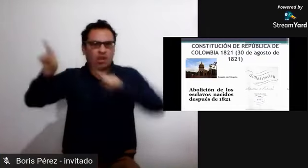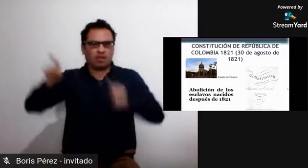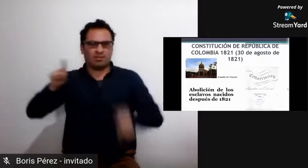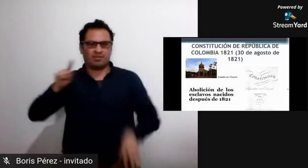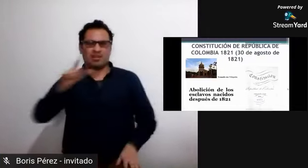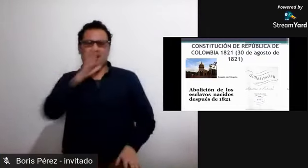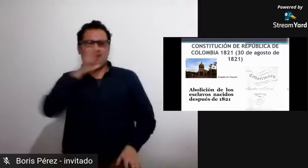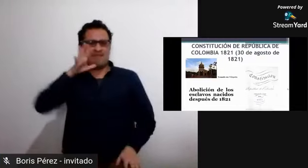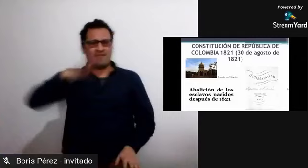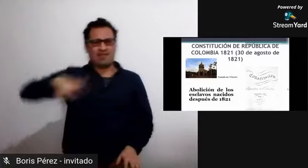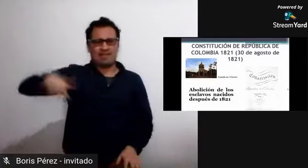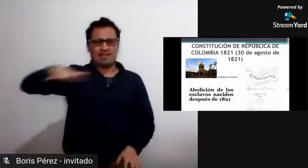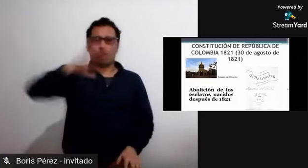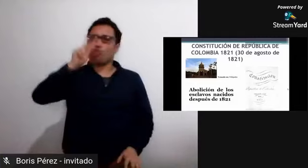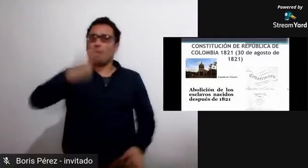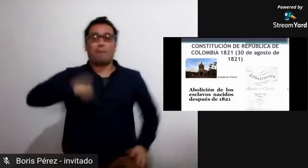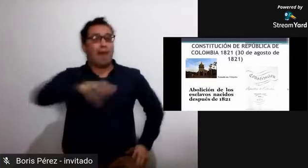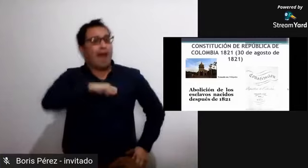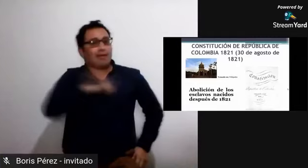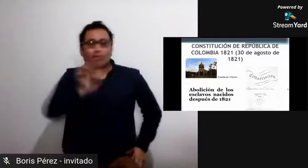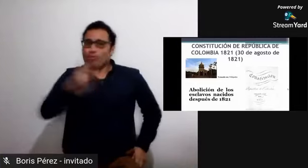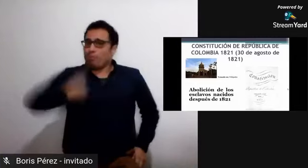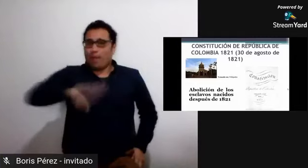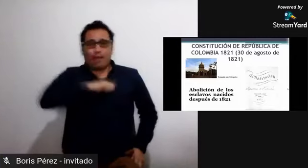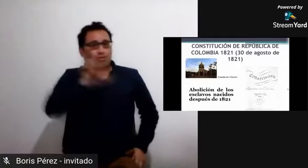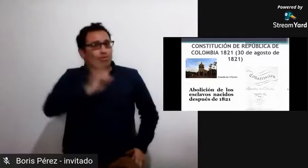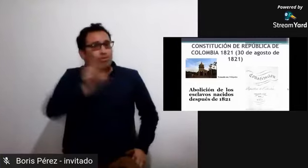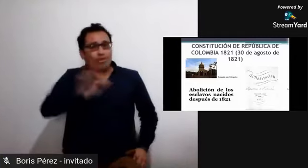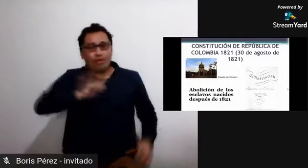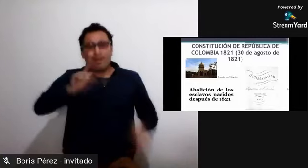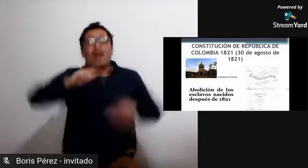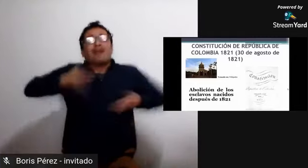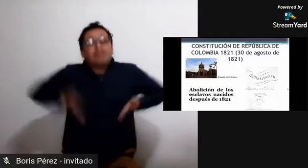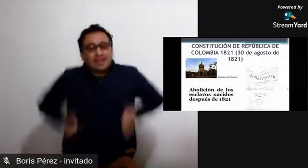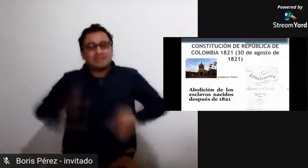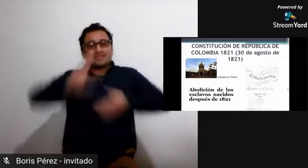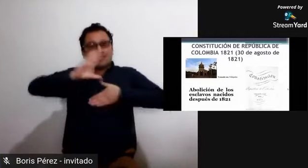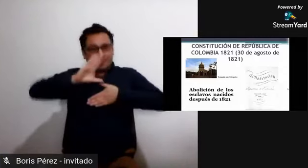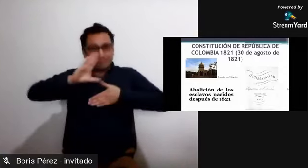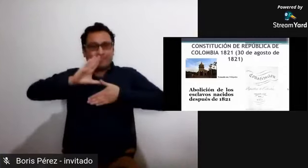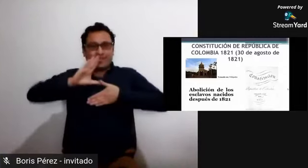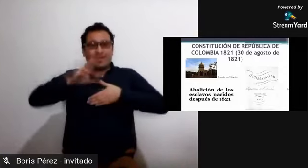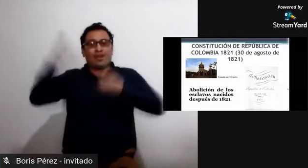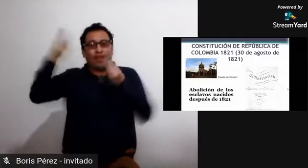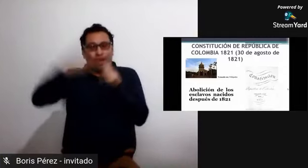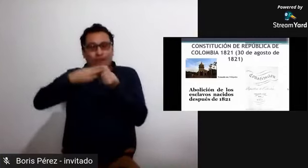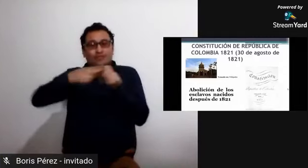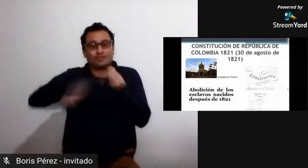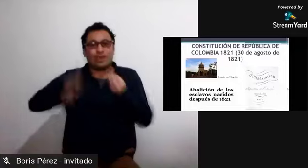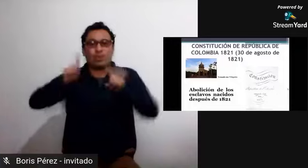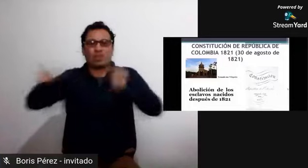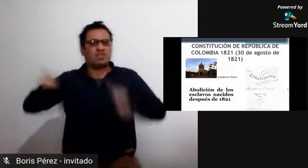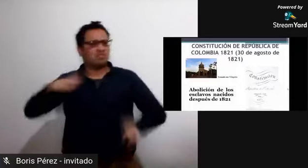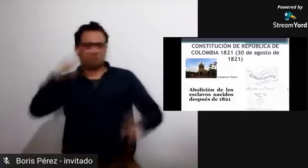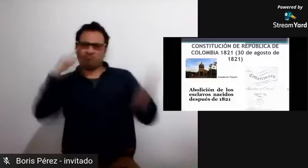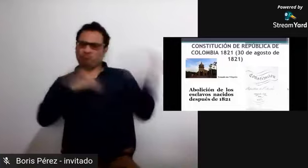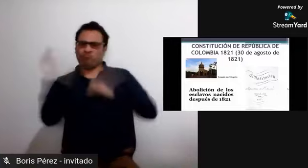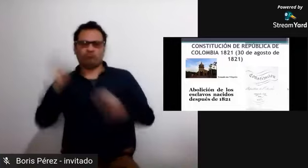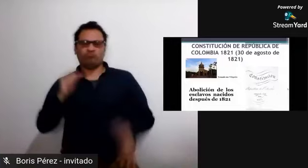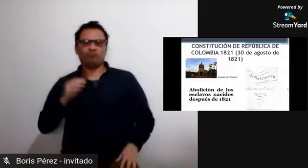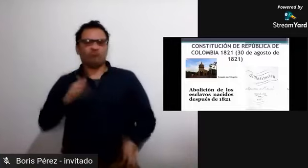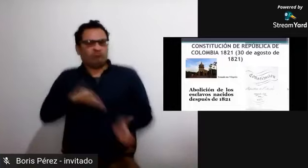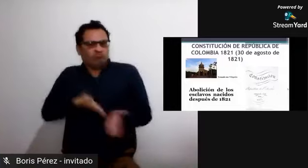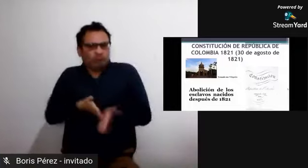su libertad. Sin embargo, algunos hacendados que no eran españoles,